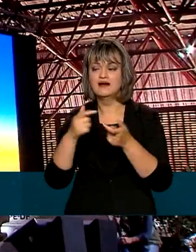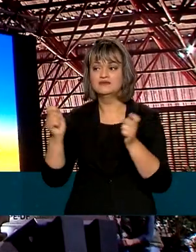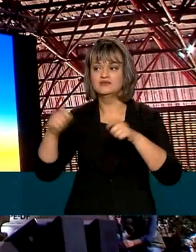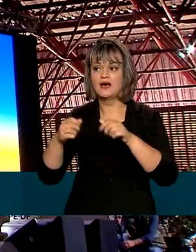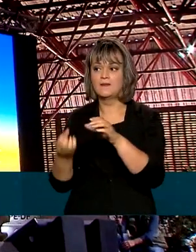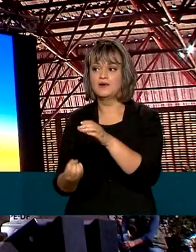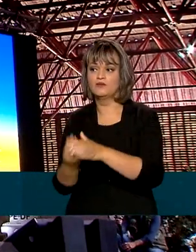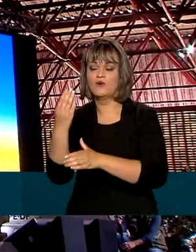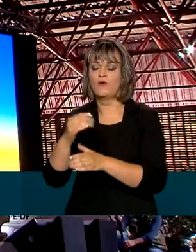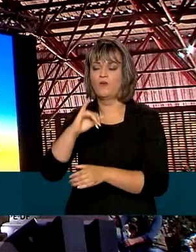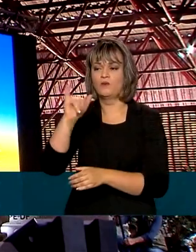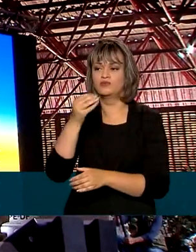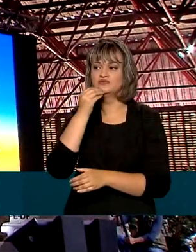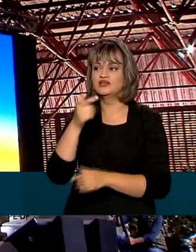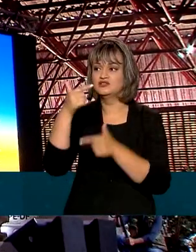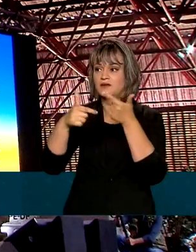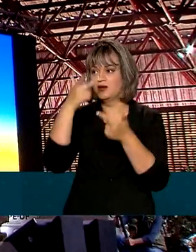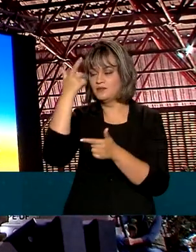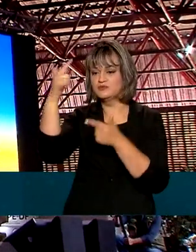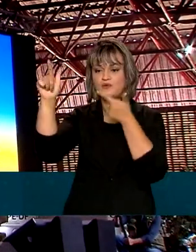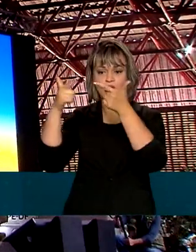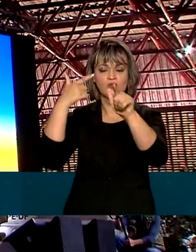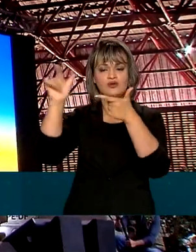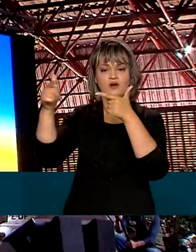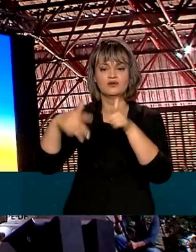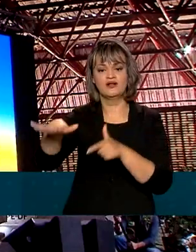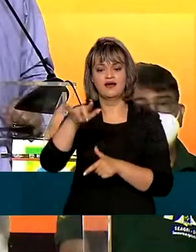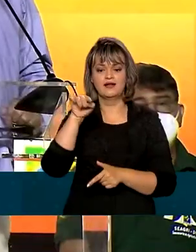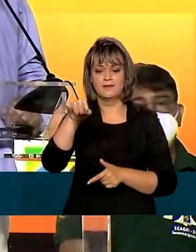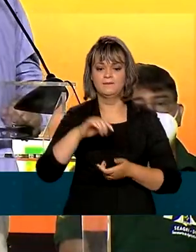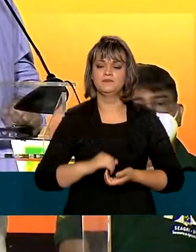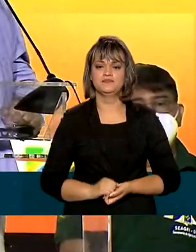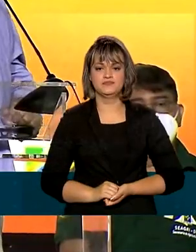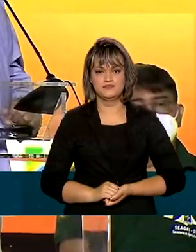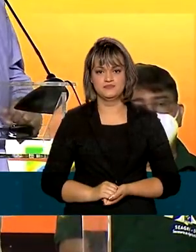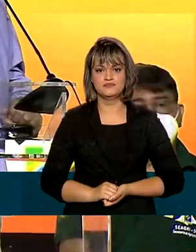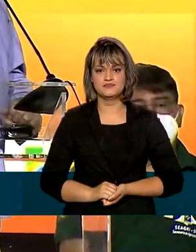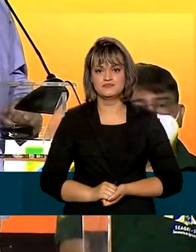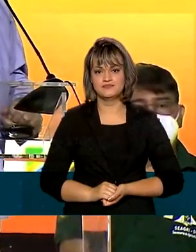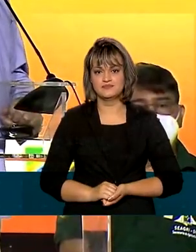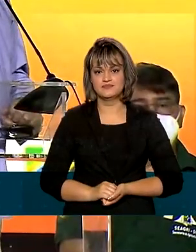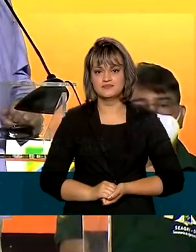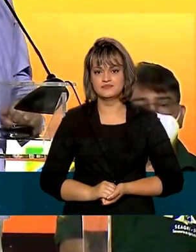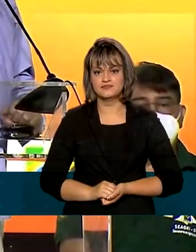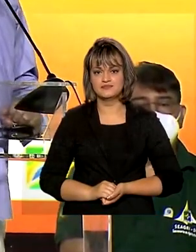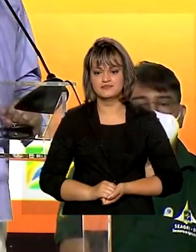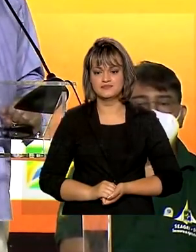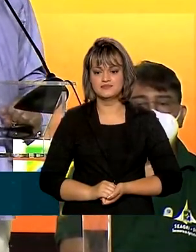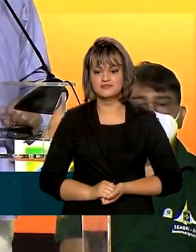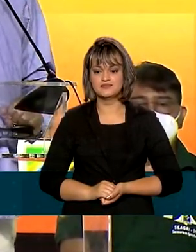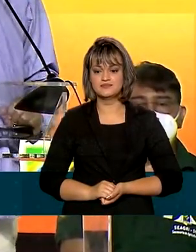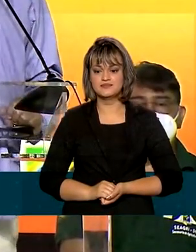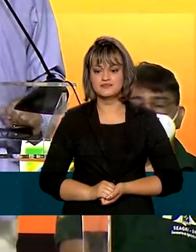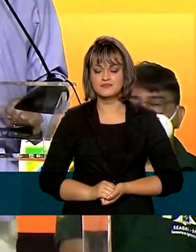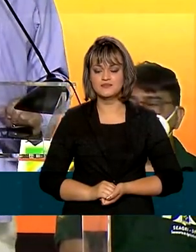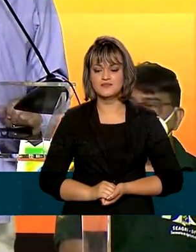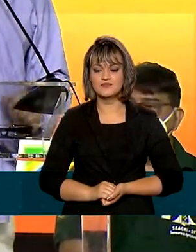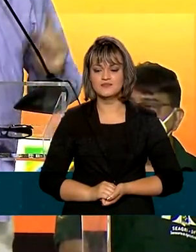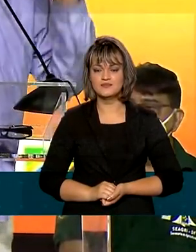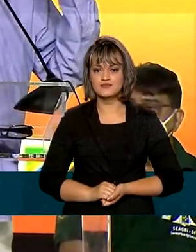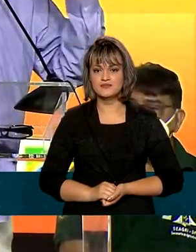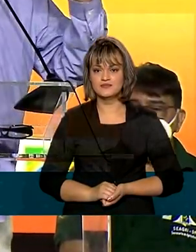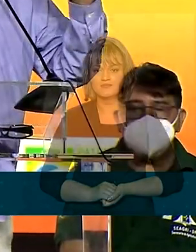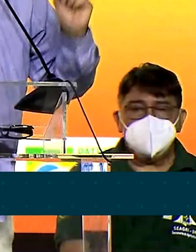oportunidades de emprego e renda para os trabalhadores da região. A fruticultura é a atividade econômica mais apropriada para o